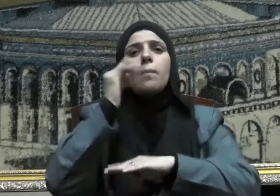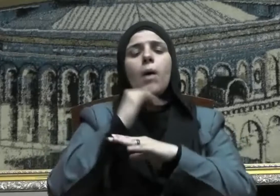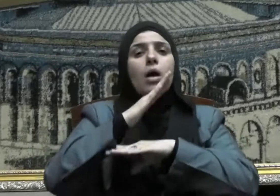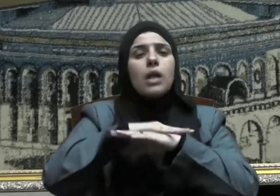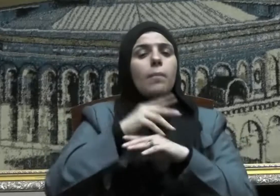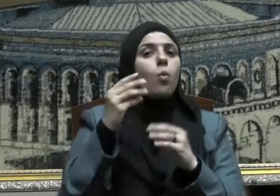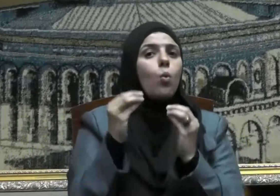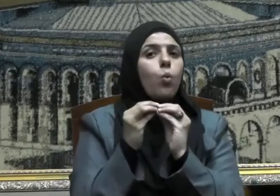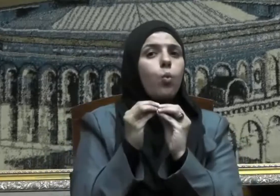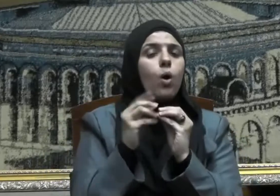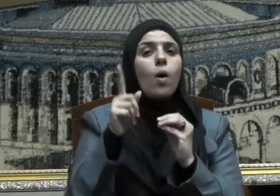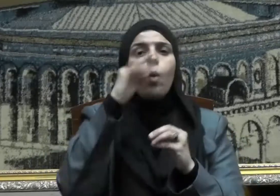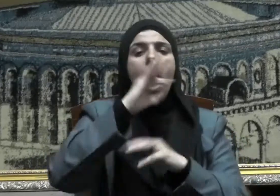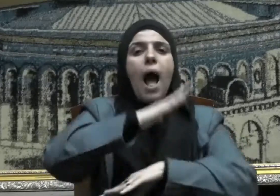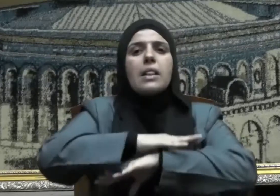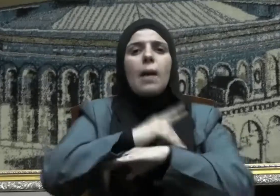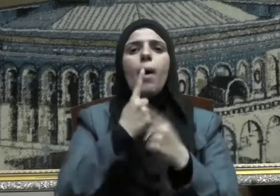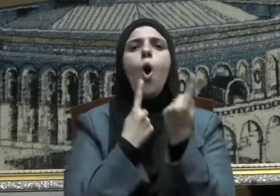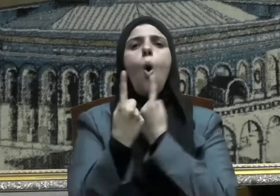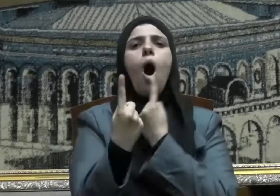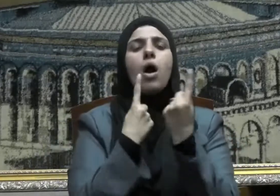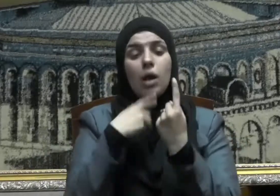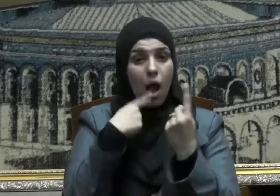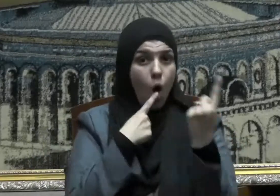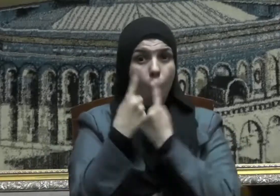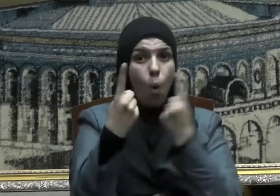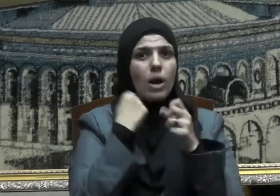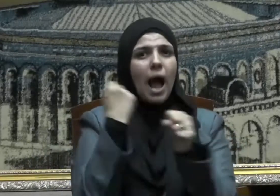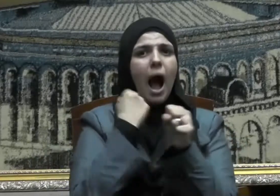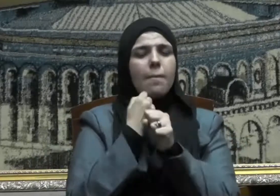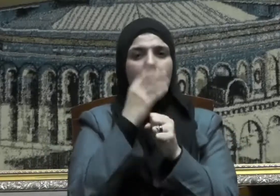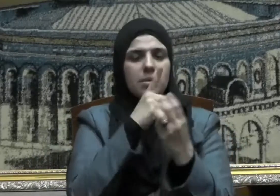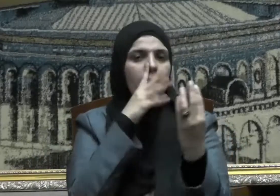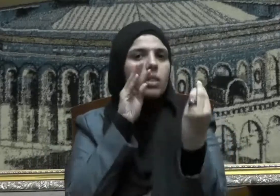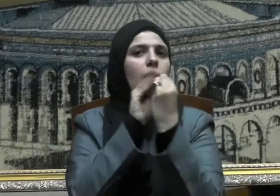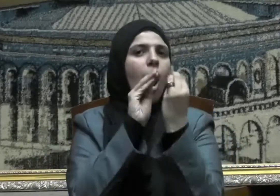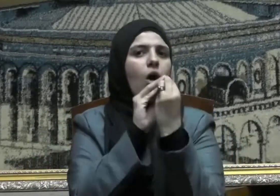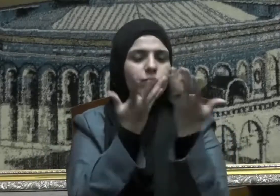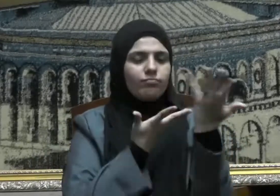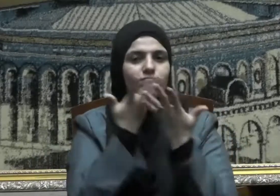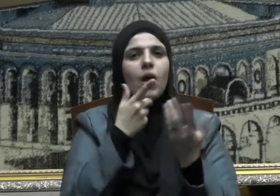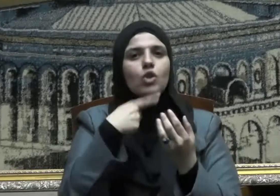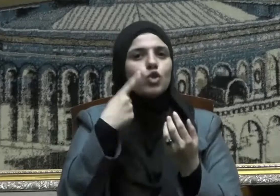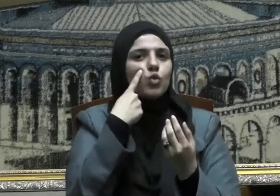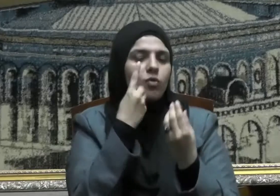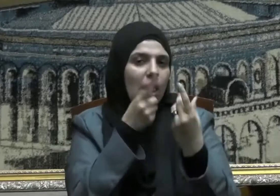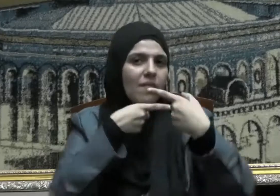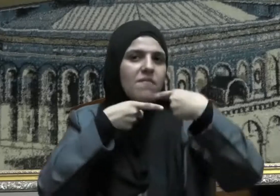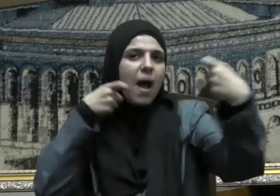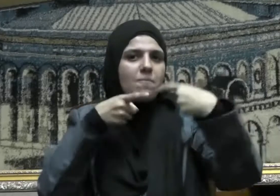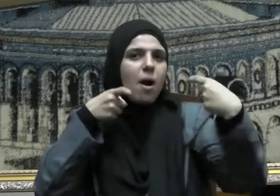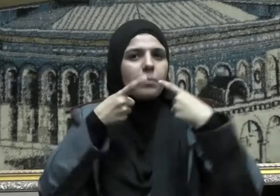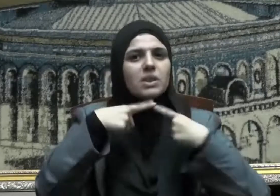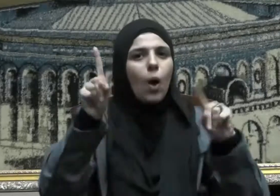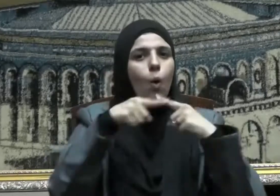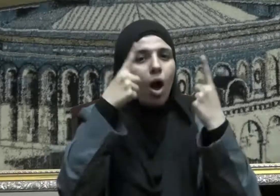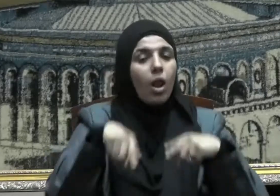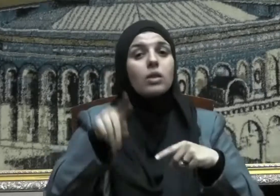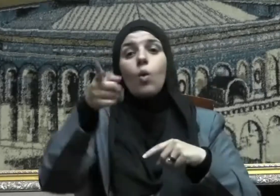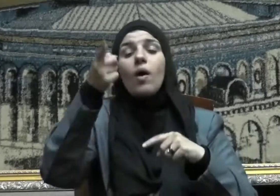آداب الحوار فالحوار من وسائل التعارف وتصحيح المفاهيم وقد